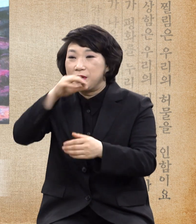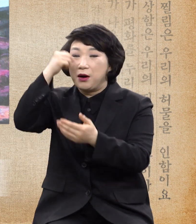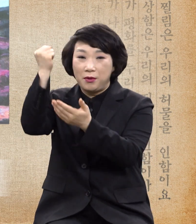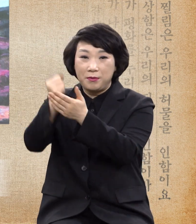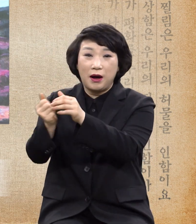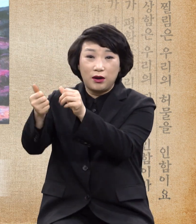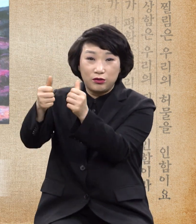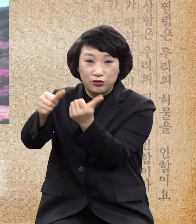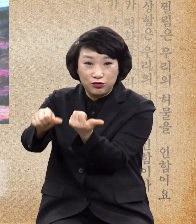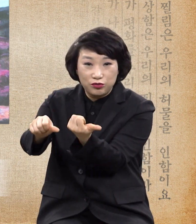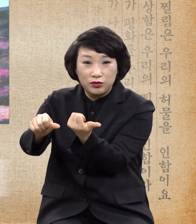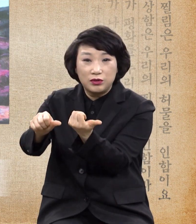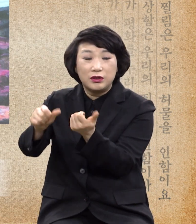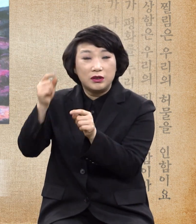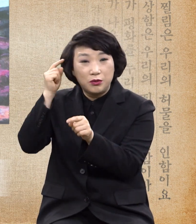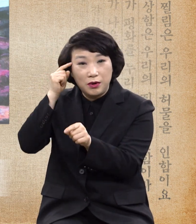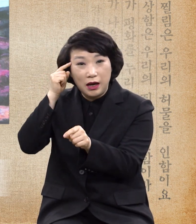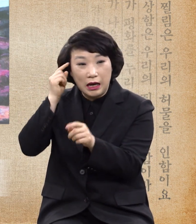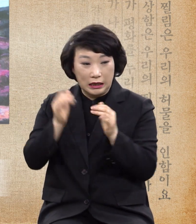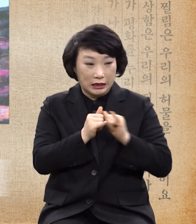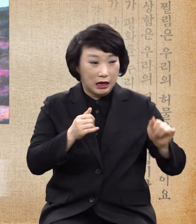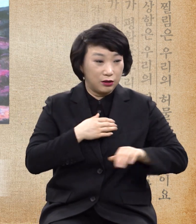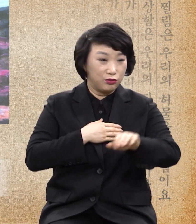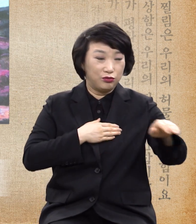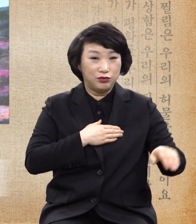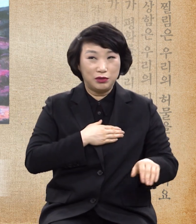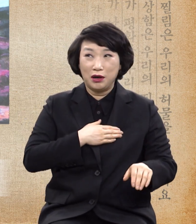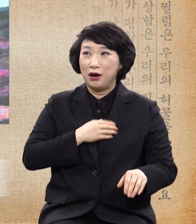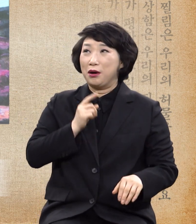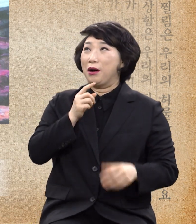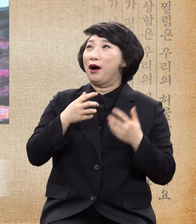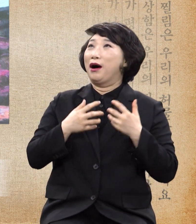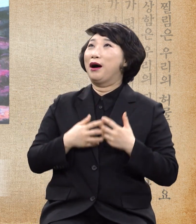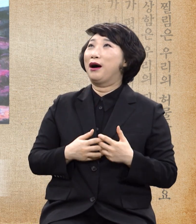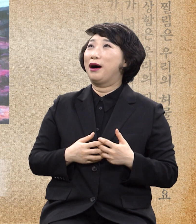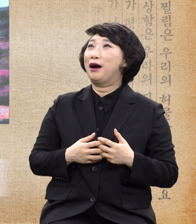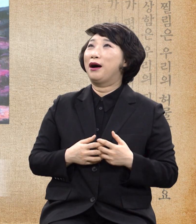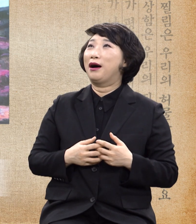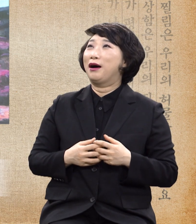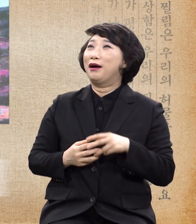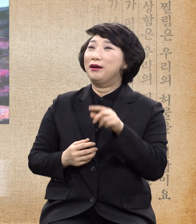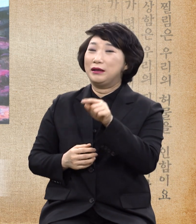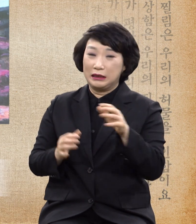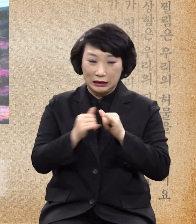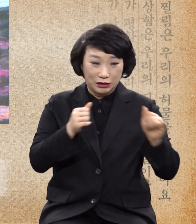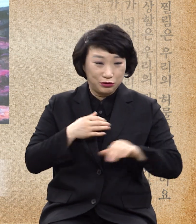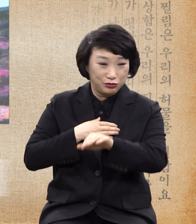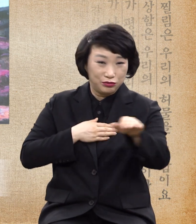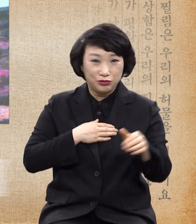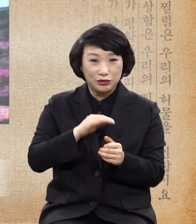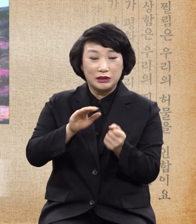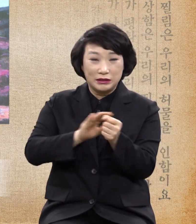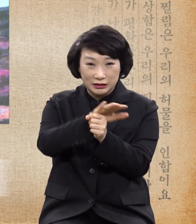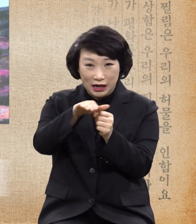하신 것은 인간의 말로 표현할 수 없는 인류를 향한 사랑이라고 할 때